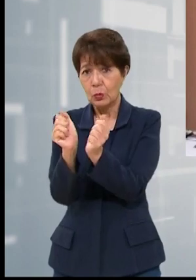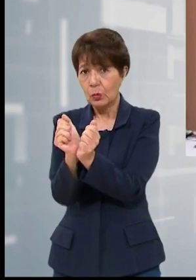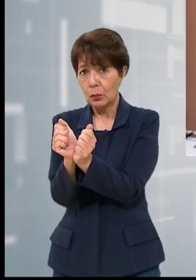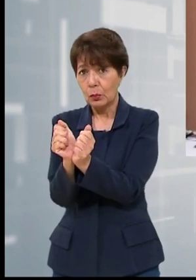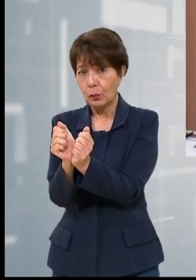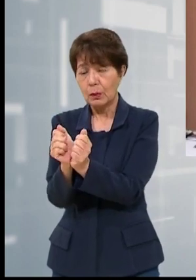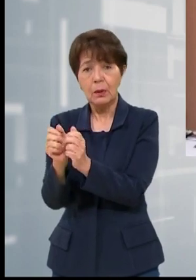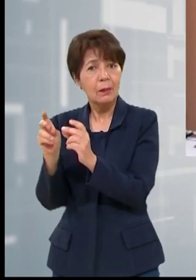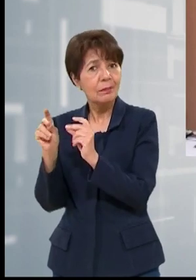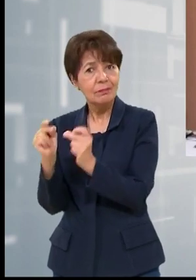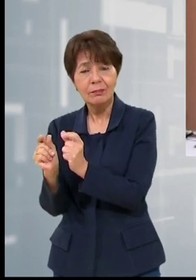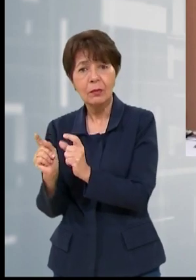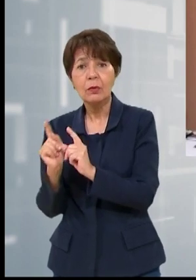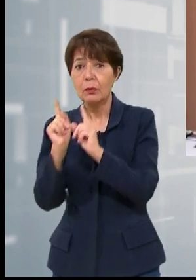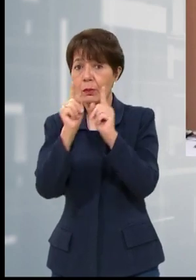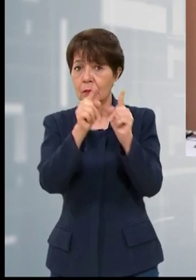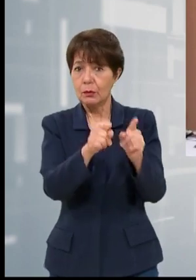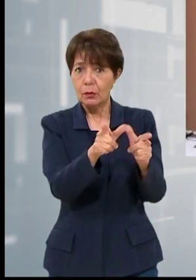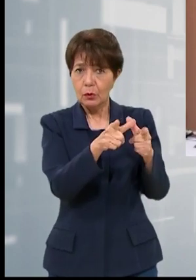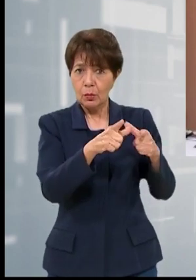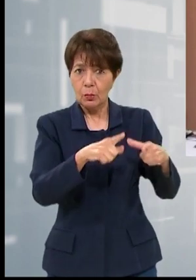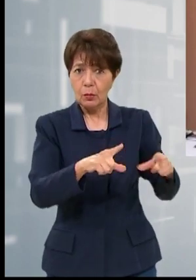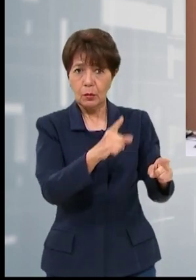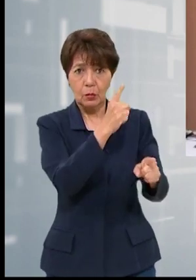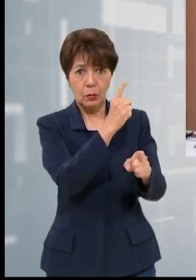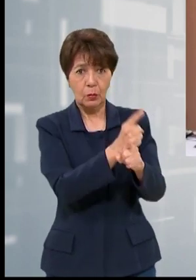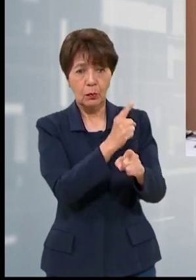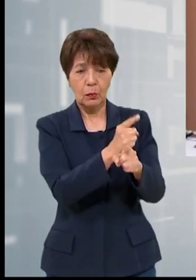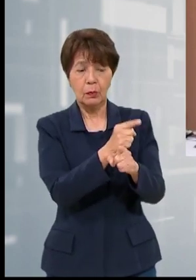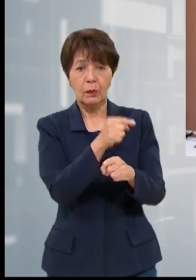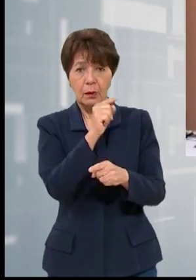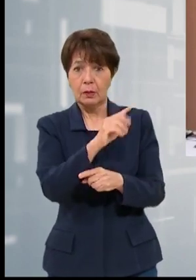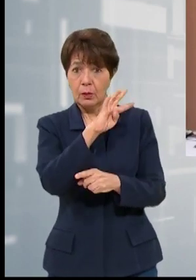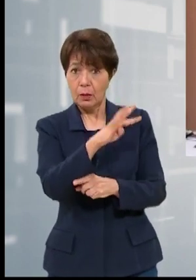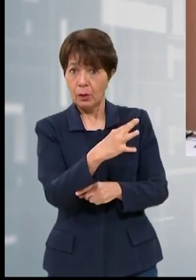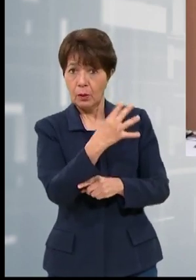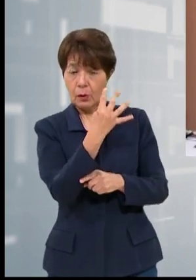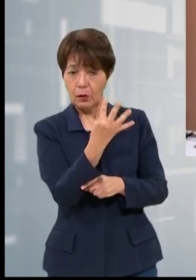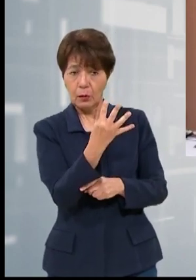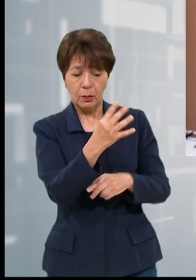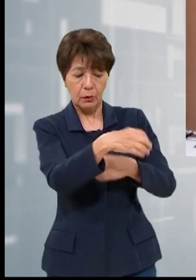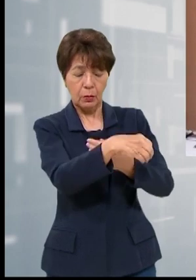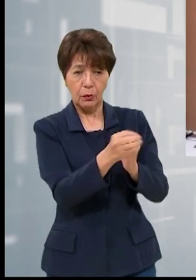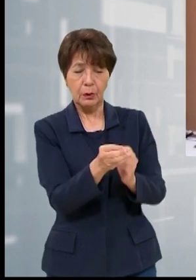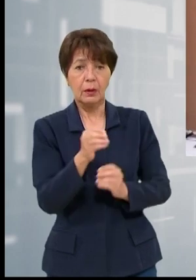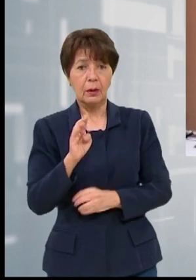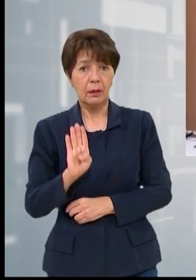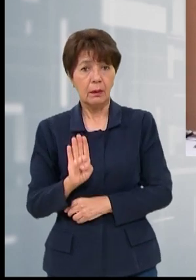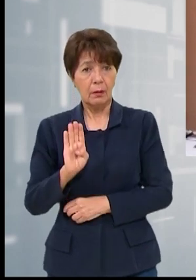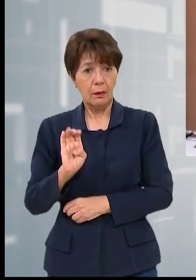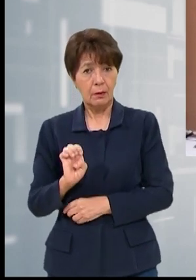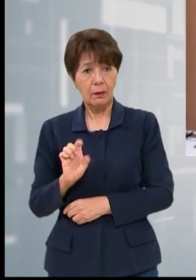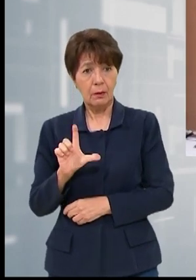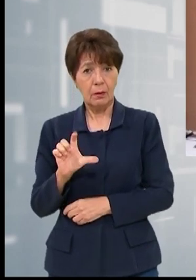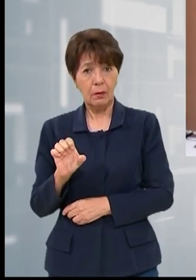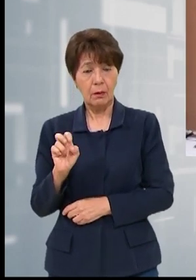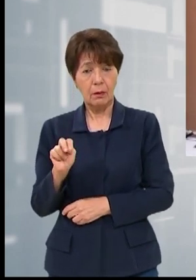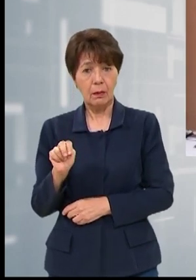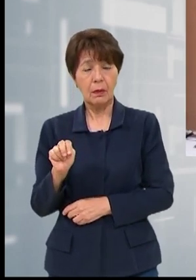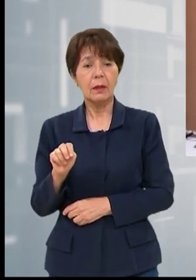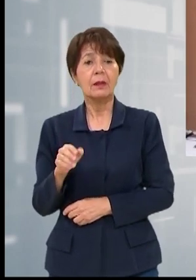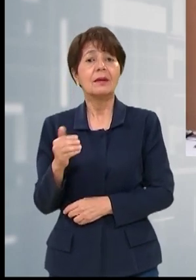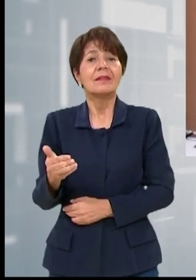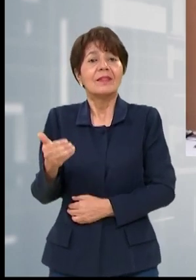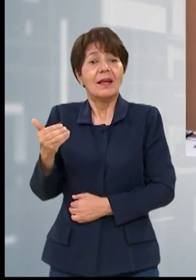inmediatamente al lugar que correspondía, en este caso a esta cuarta estación de Belén, sino previo a llevarlos a ese lugar,